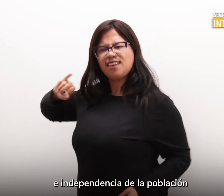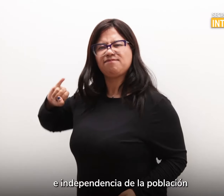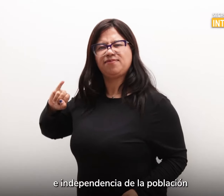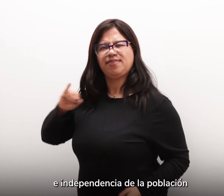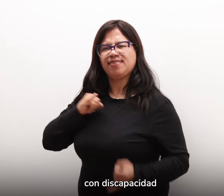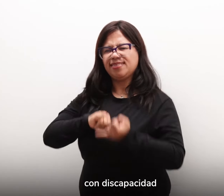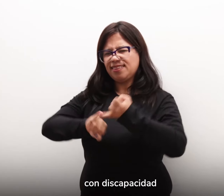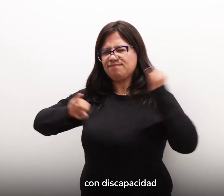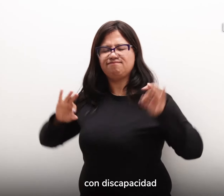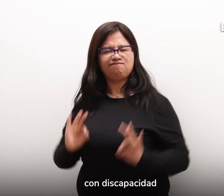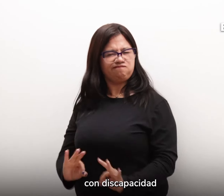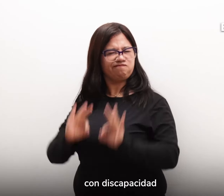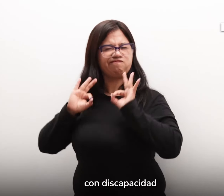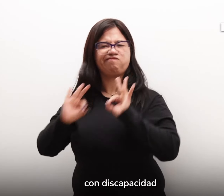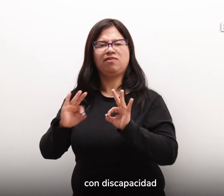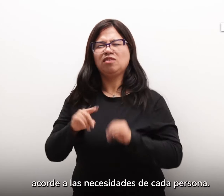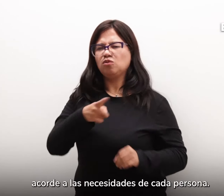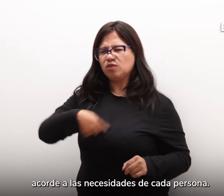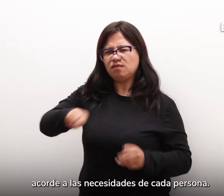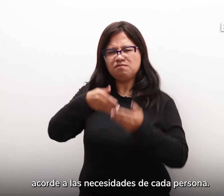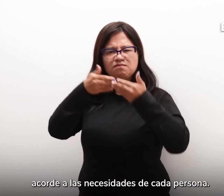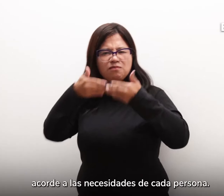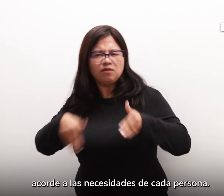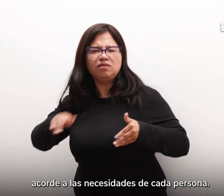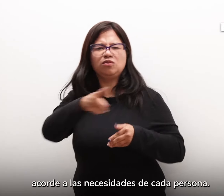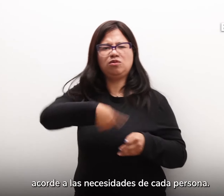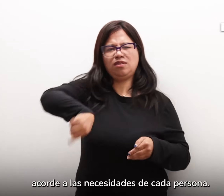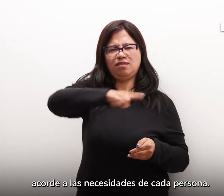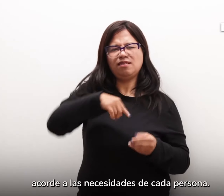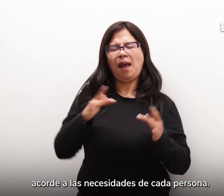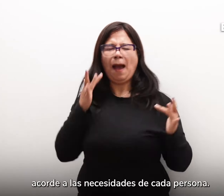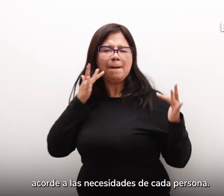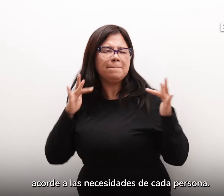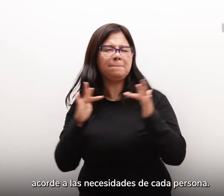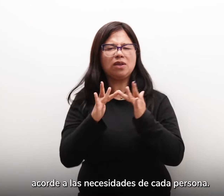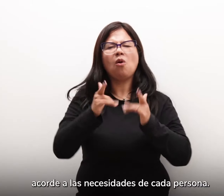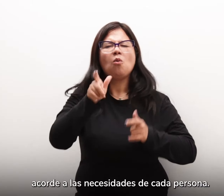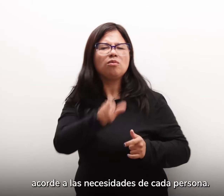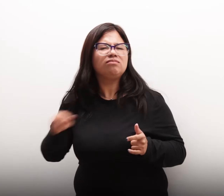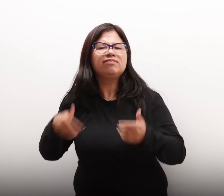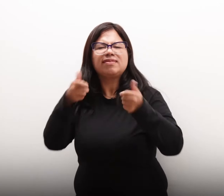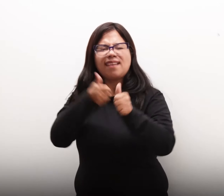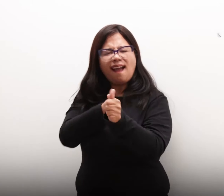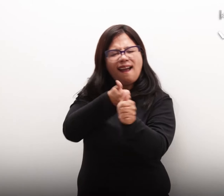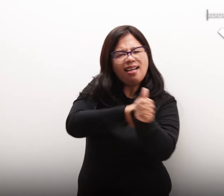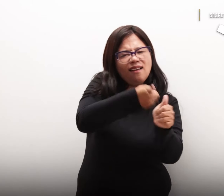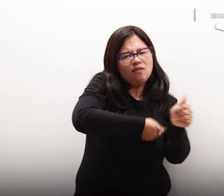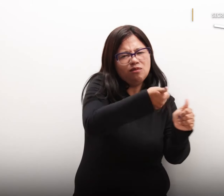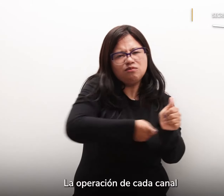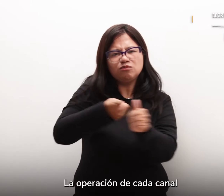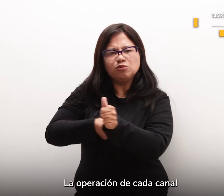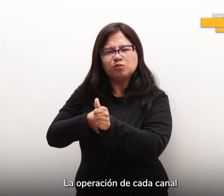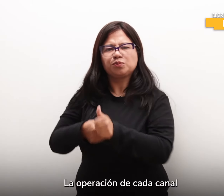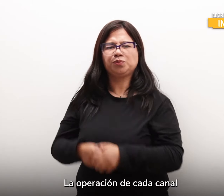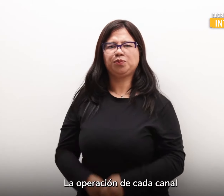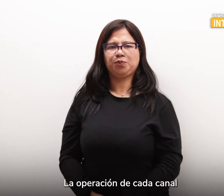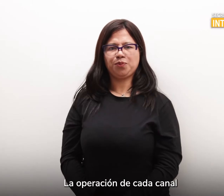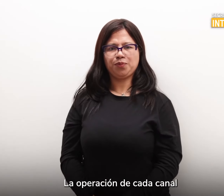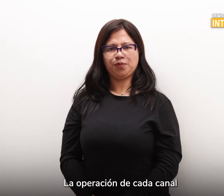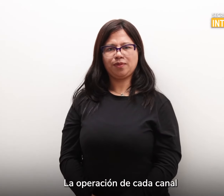Con discapacidad, acorde a las necesidades de cada persona La operación de cada canal